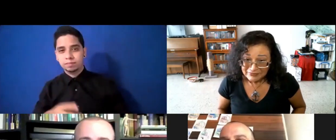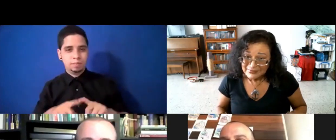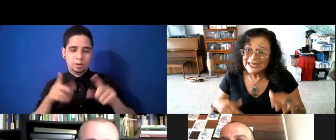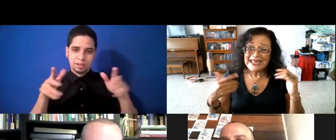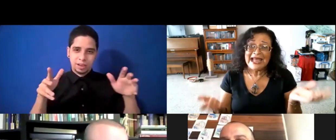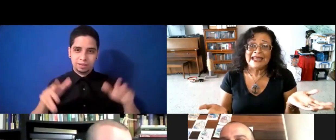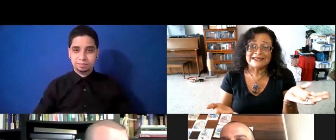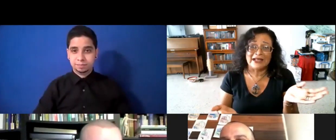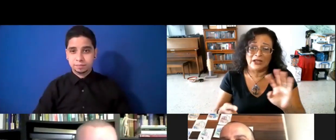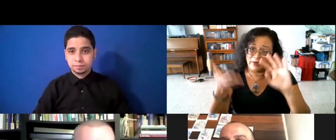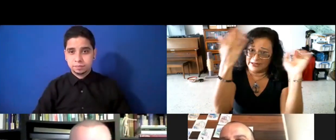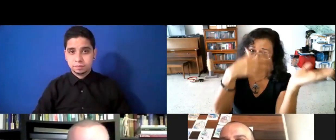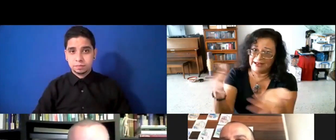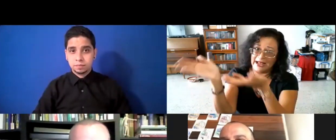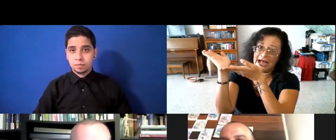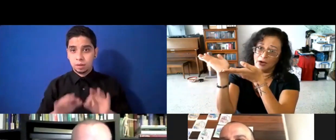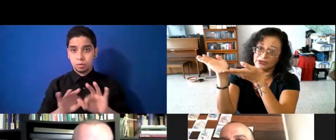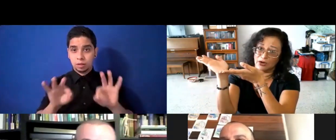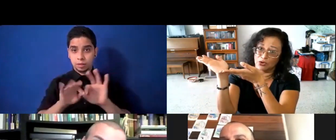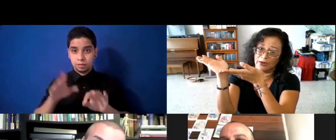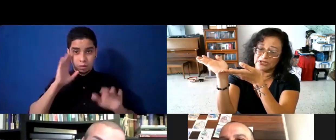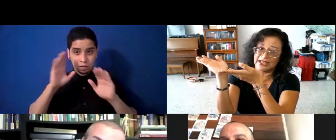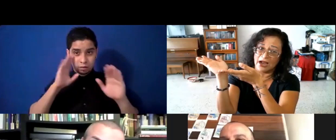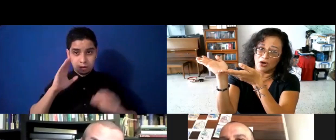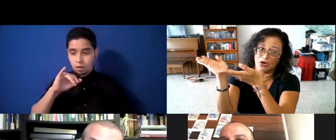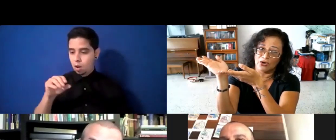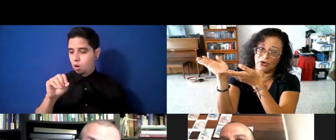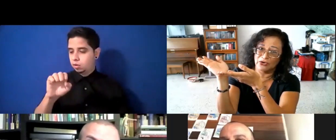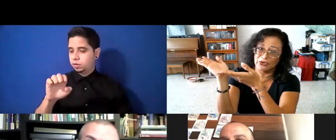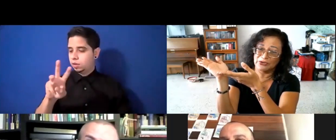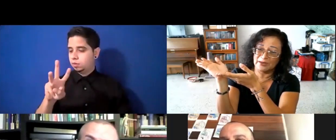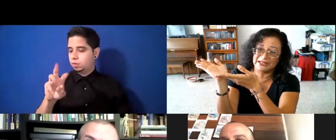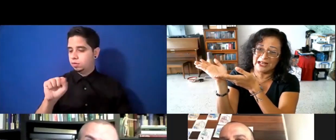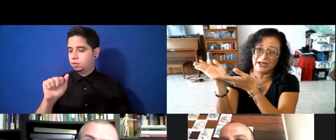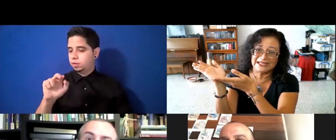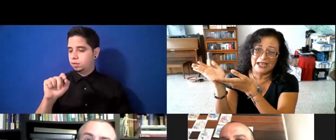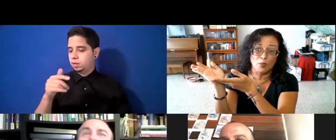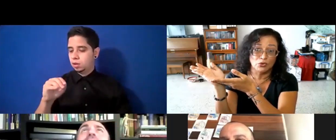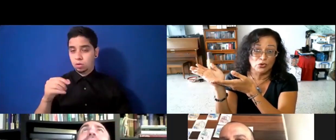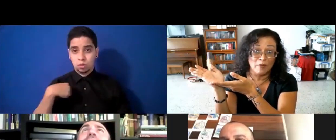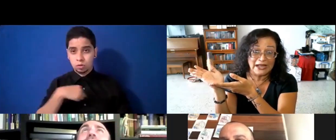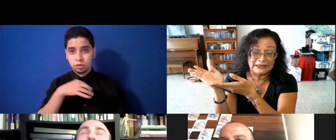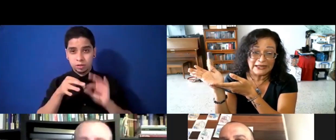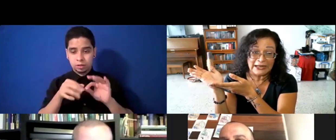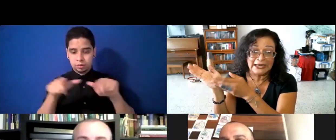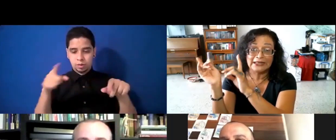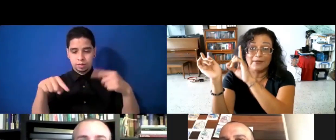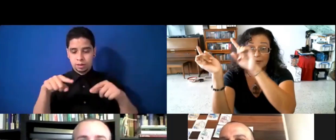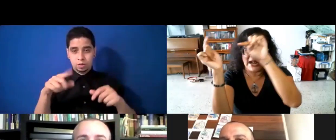Y hay que saludar obviamente a José Lodobledo Santiago, nuestro intérprete de lenguaje de señas como todos los martes aquí. Y también, mira,